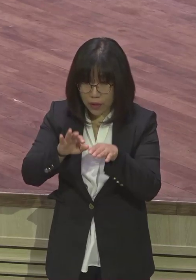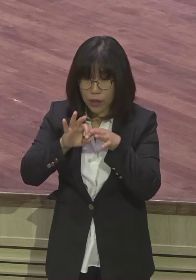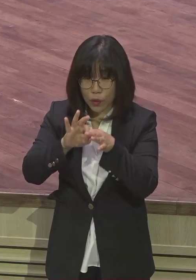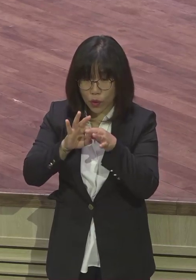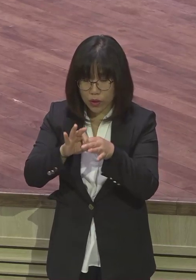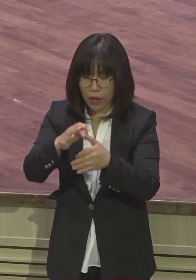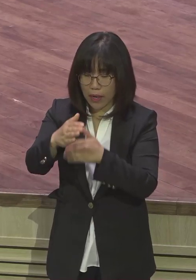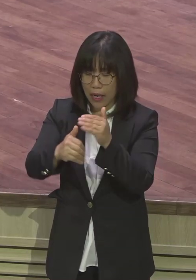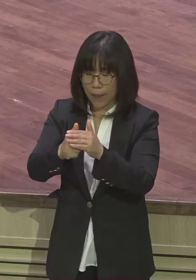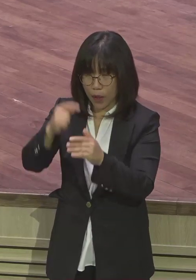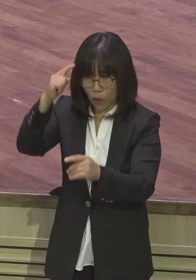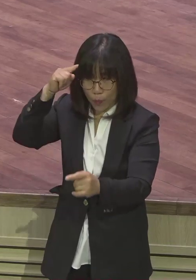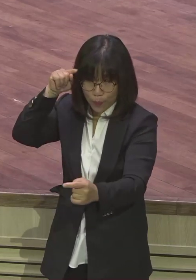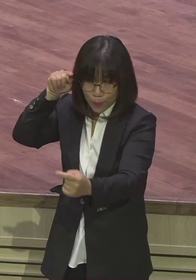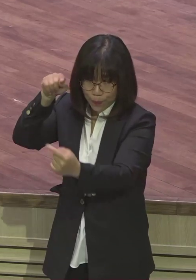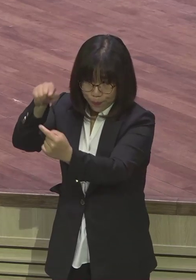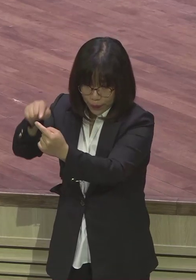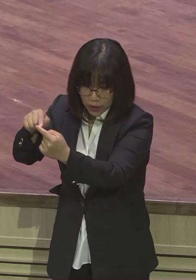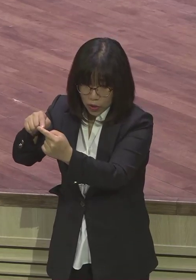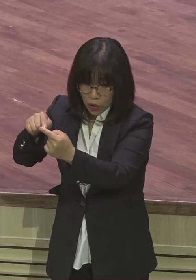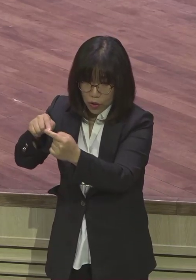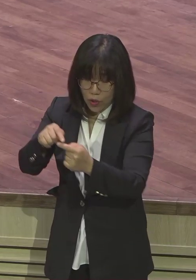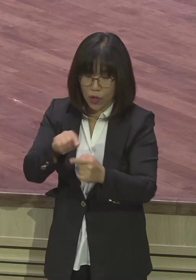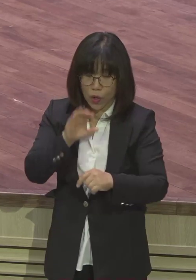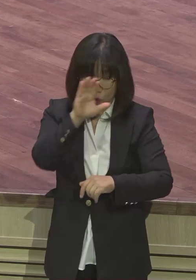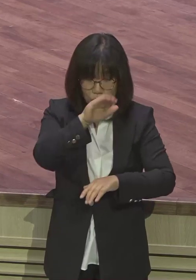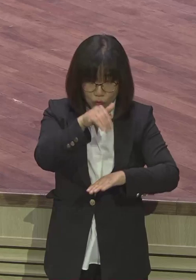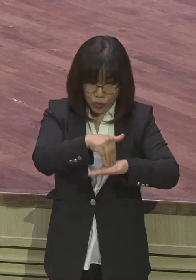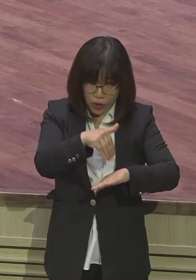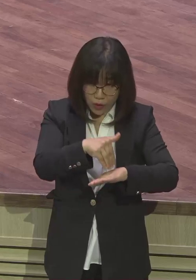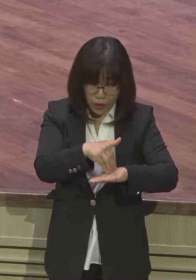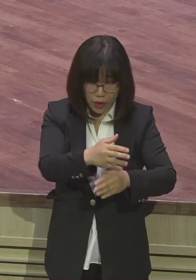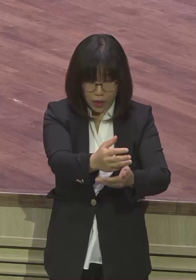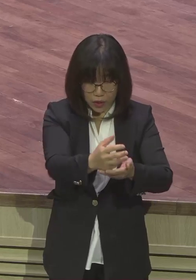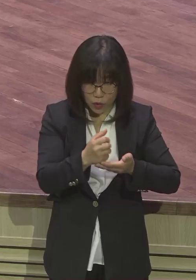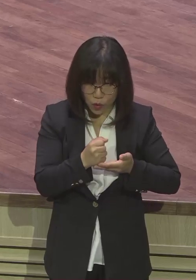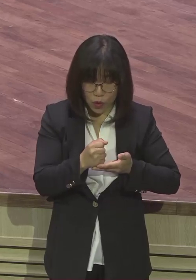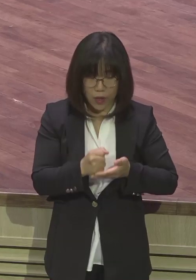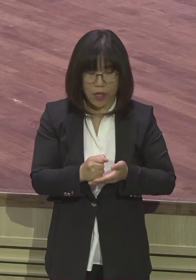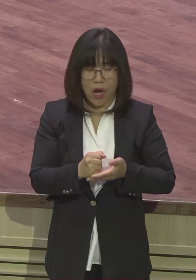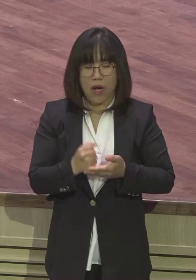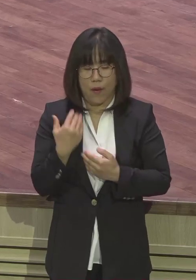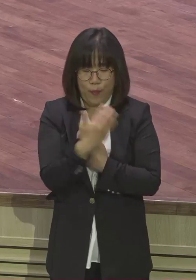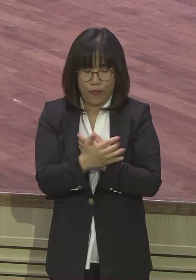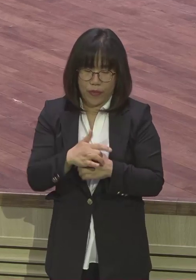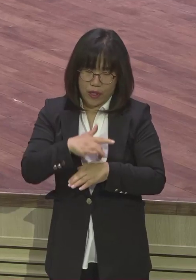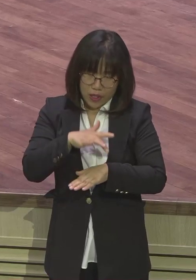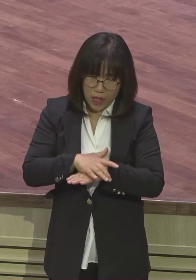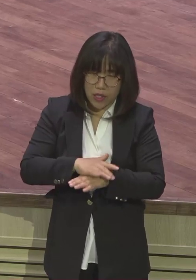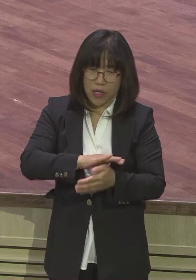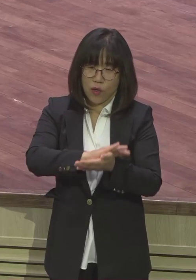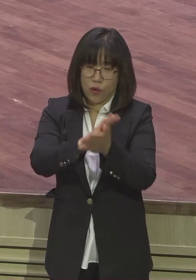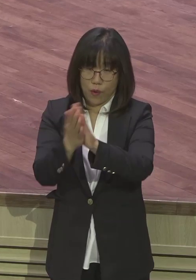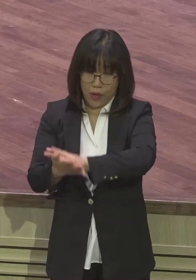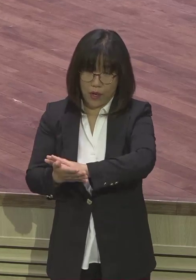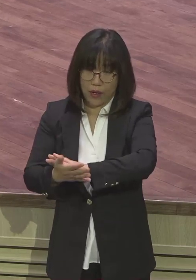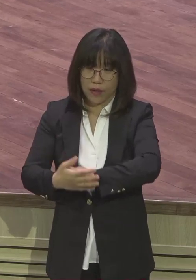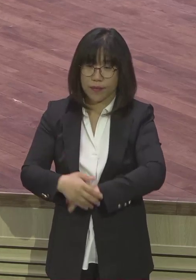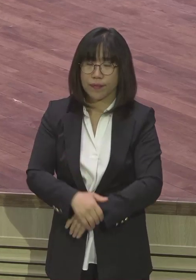방향을 맞추고 훈련을 통해서 뭐요 그 말씀을 어떻게 합니까 체질을 하죠 체질을 하고 말씀 훈련할 때 말씀을 딱